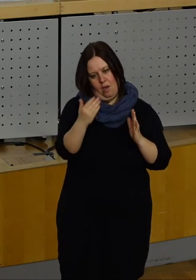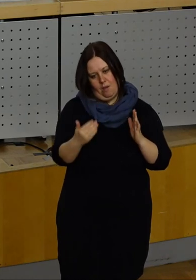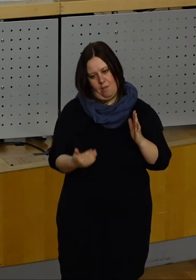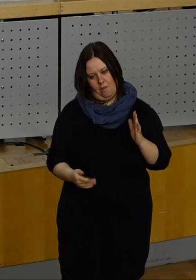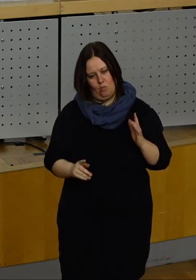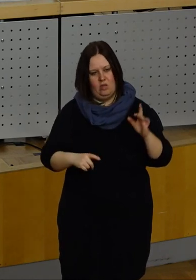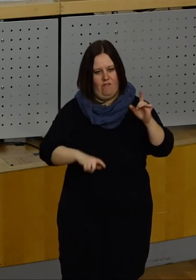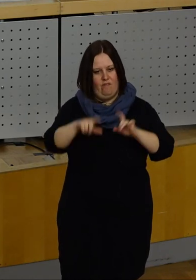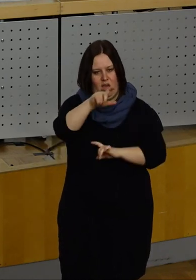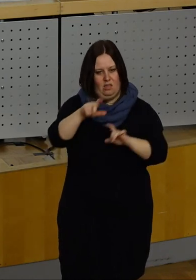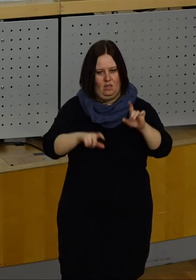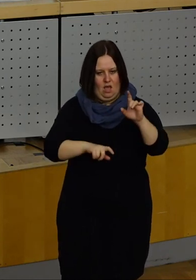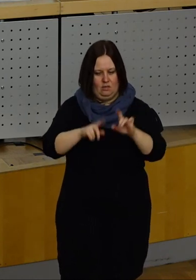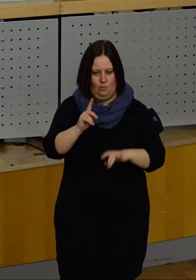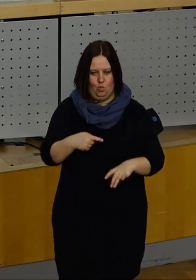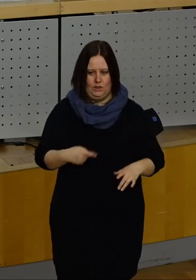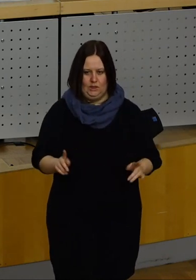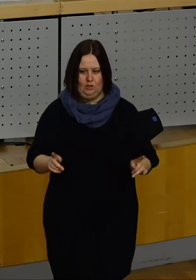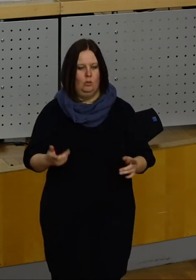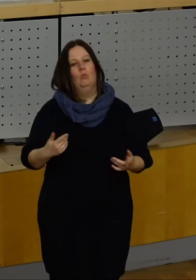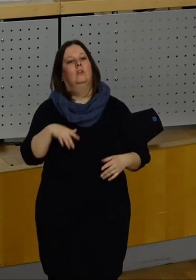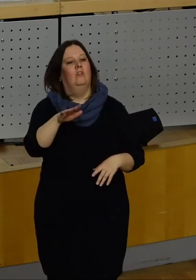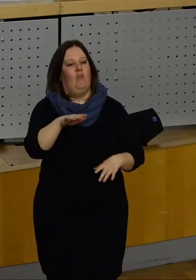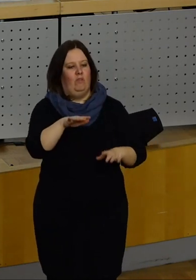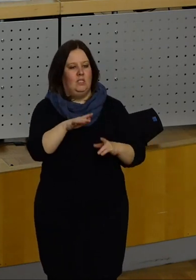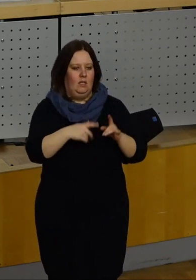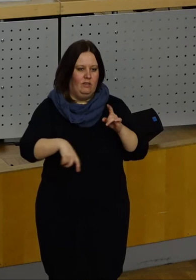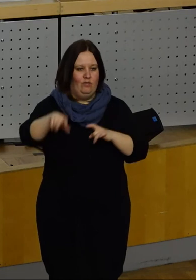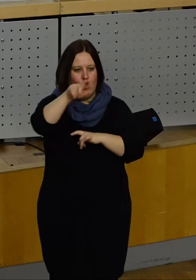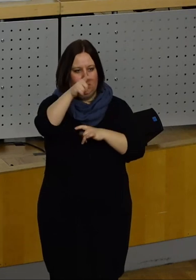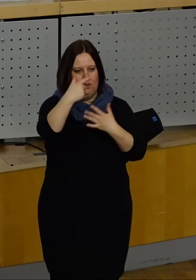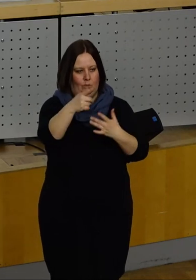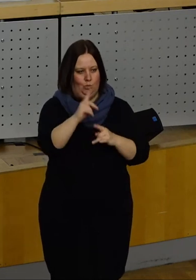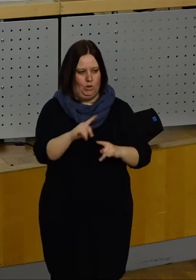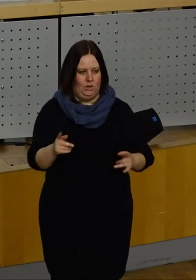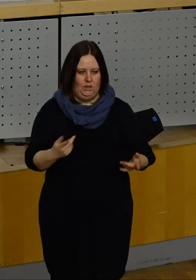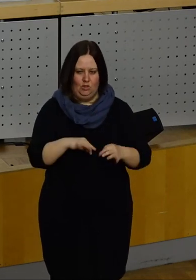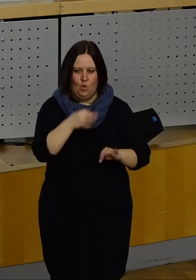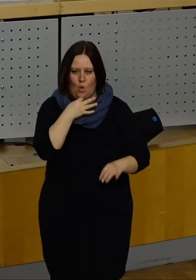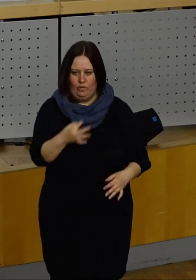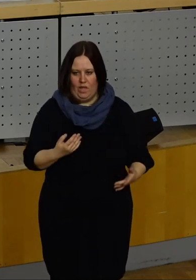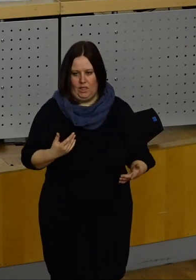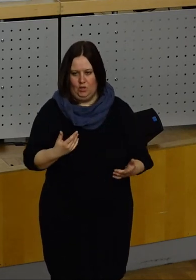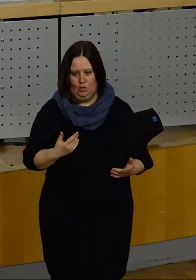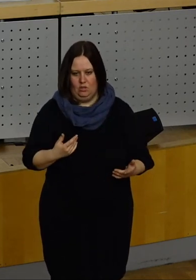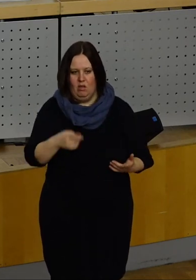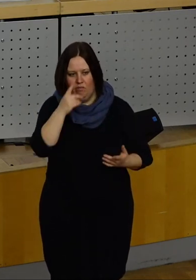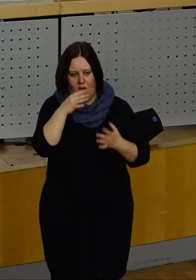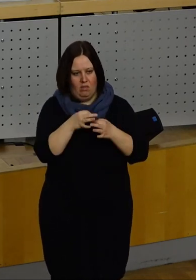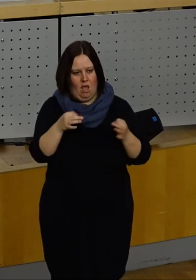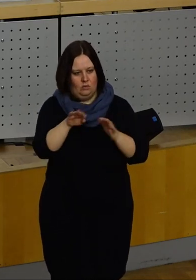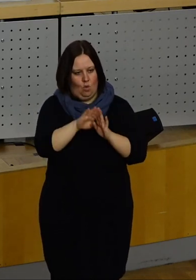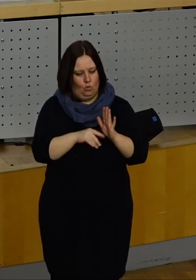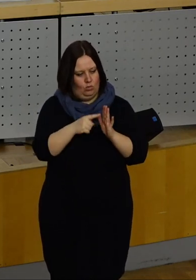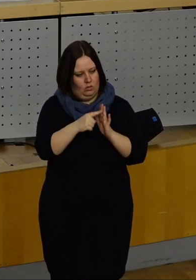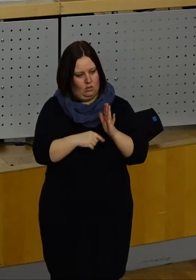muss nicht verändern. Es muss nicht die 15 Vortrag 7 sein. Das ist nicht notwendig. Wer die Tagesordnung gemacht,